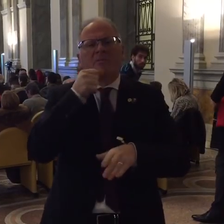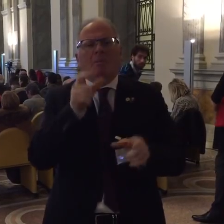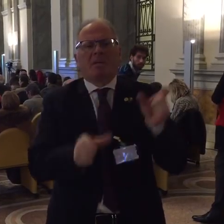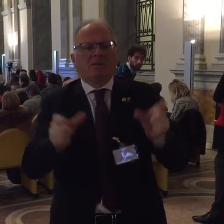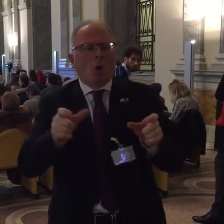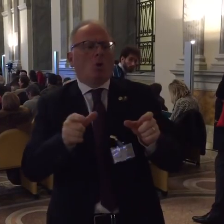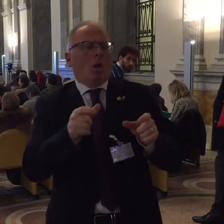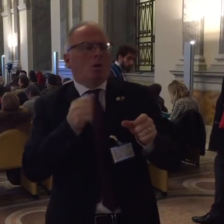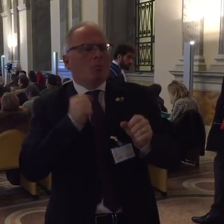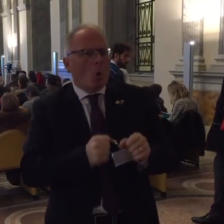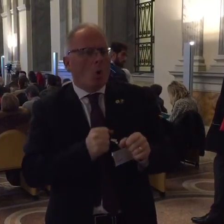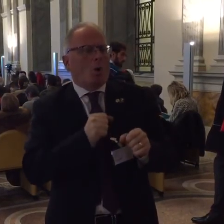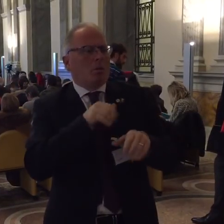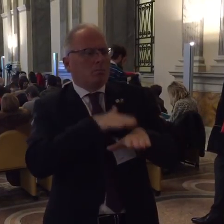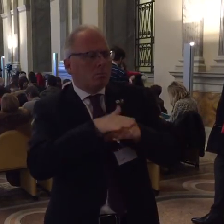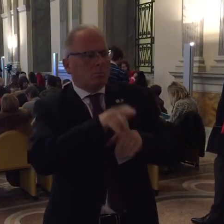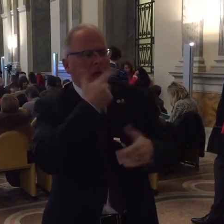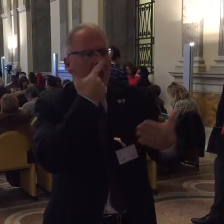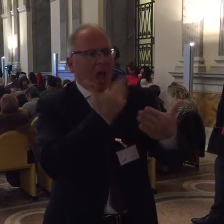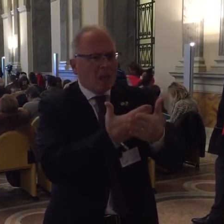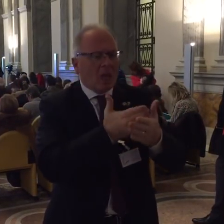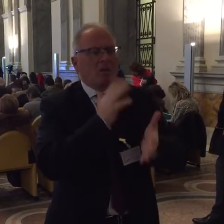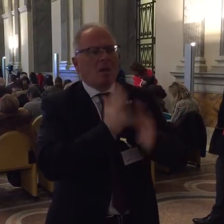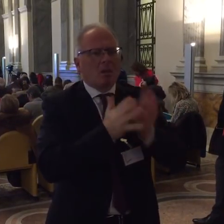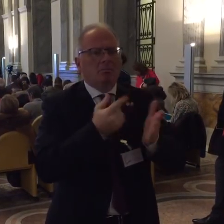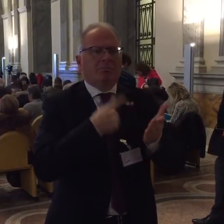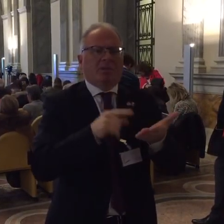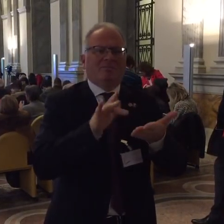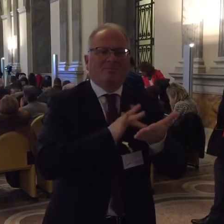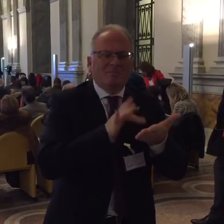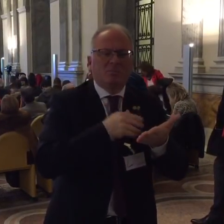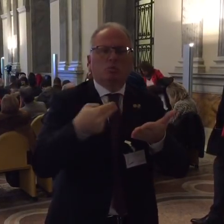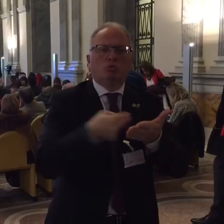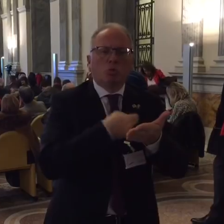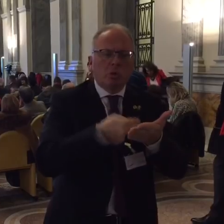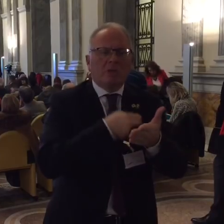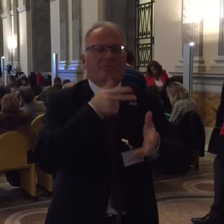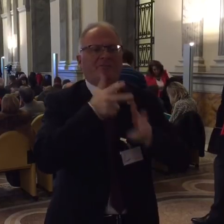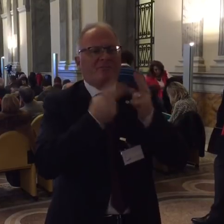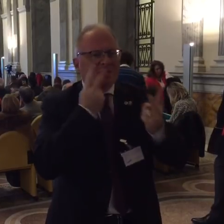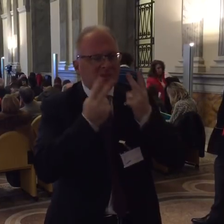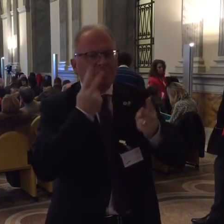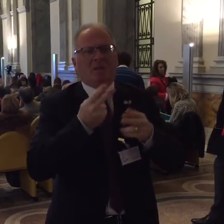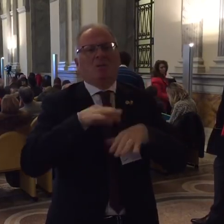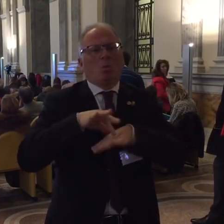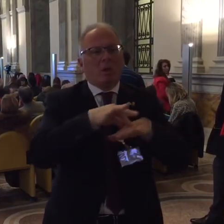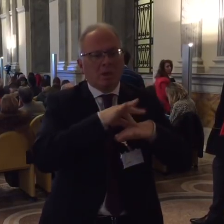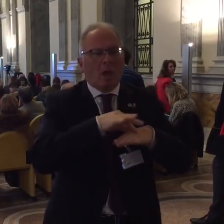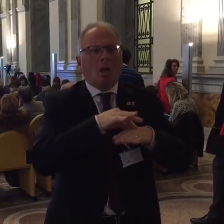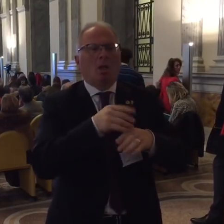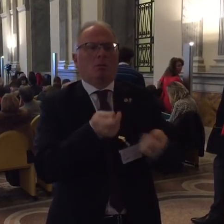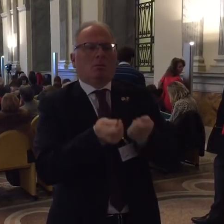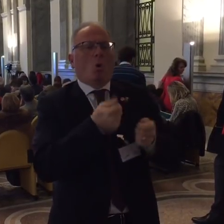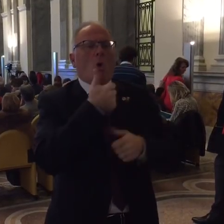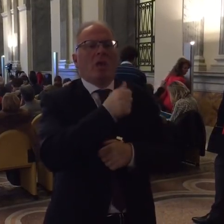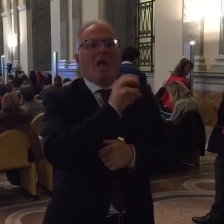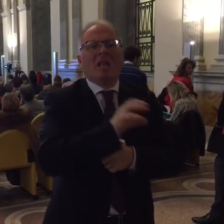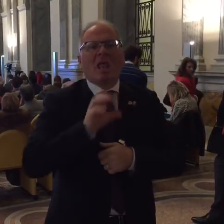o di altre componenti strutturali, ma è cambiare la puntata della cultura sul turismo.